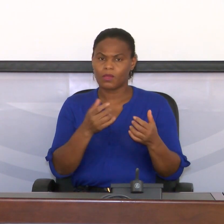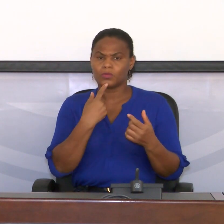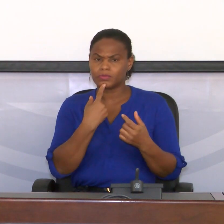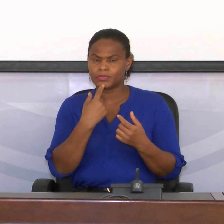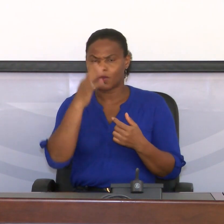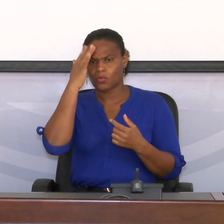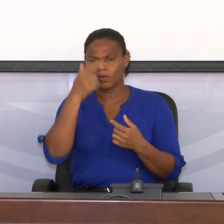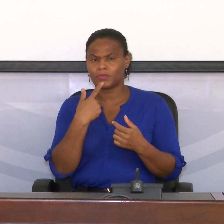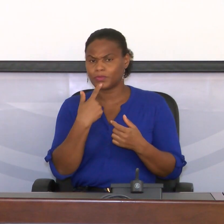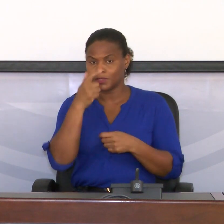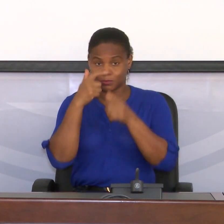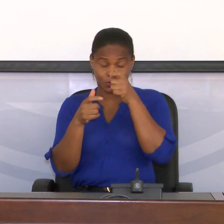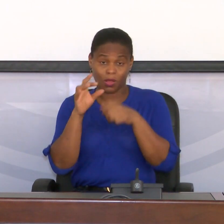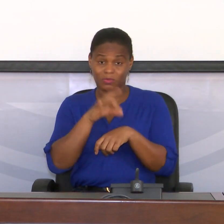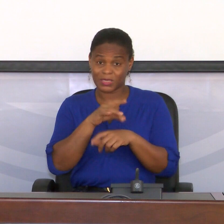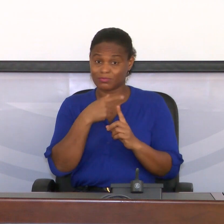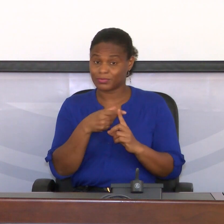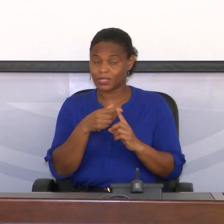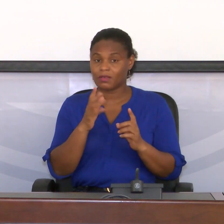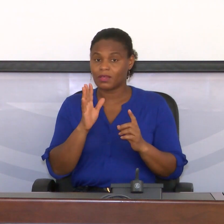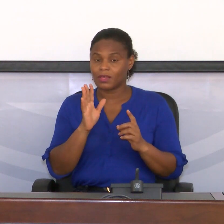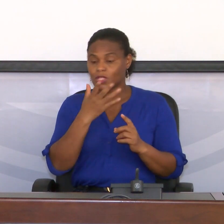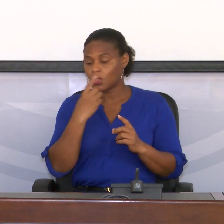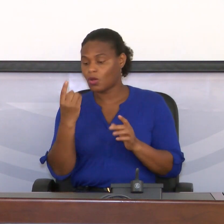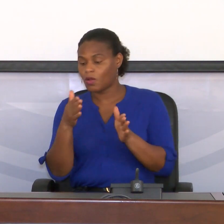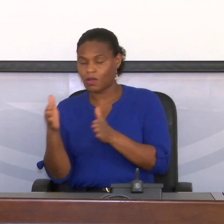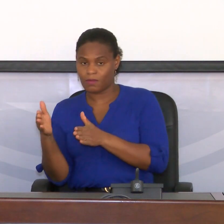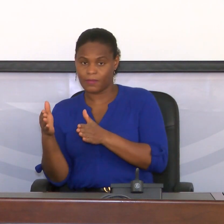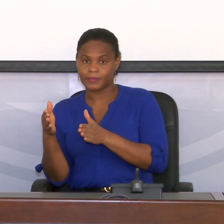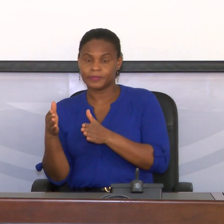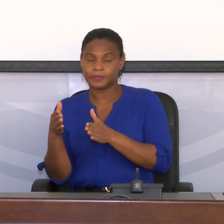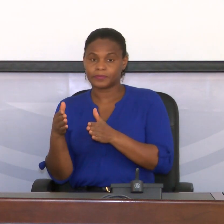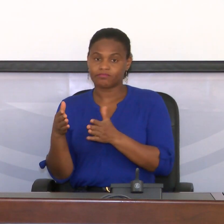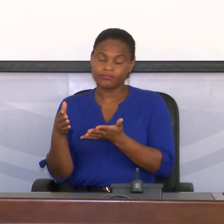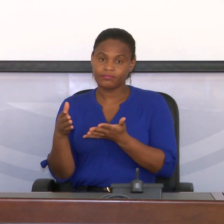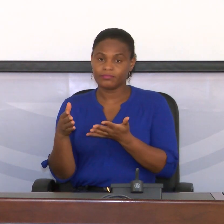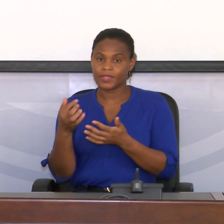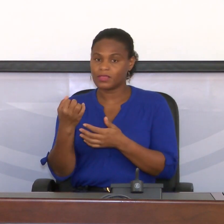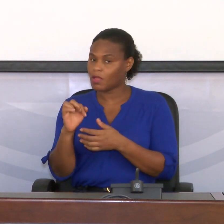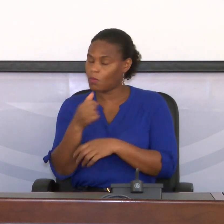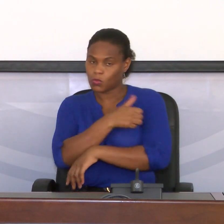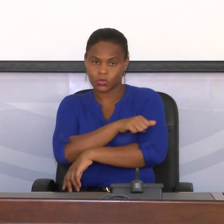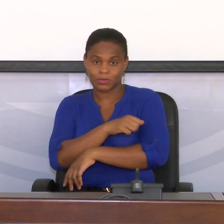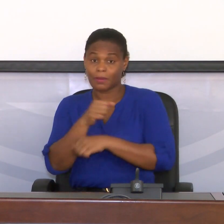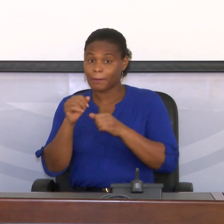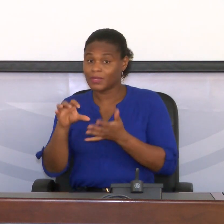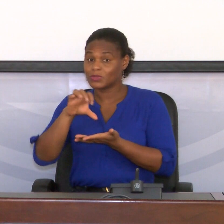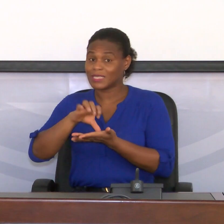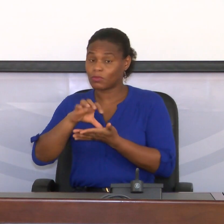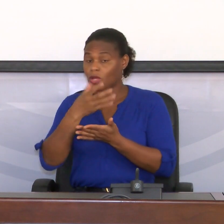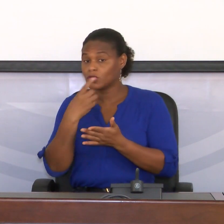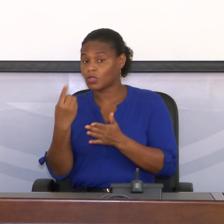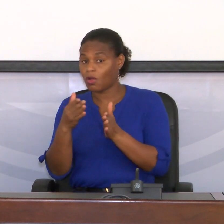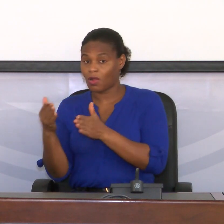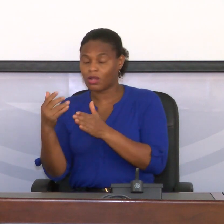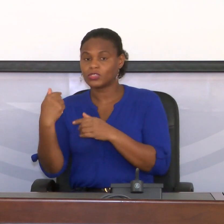maioria das pessoas que estão em isolamento, não nos hospitais, mas nos centros de isolamento que nós